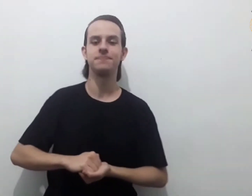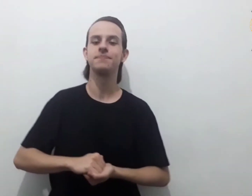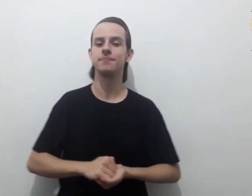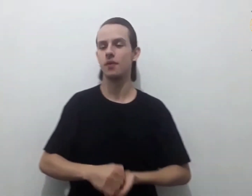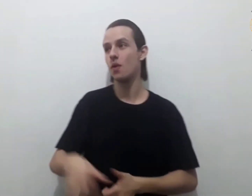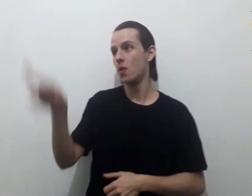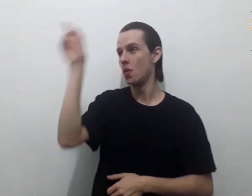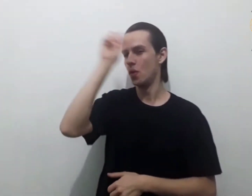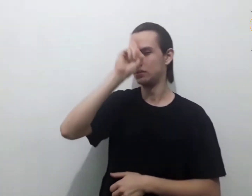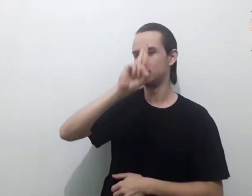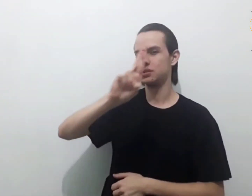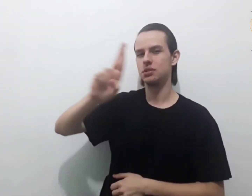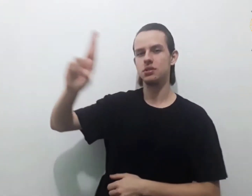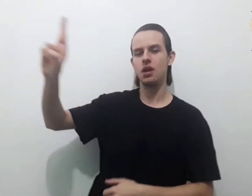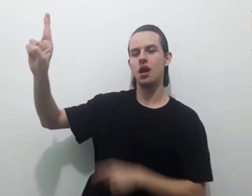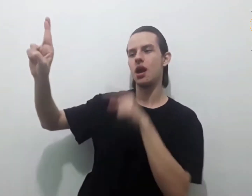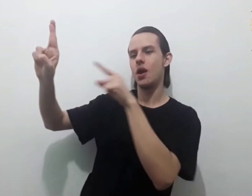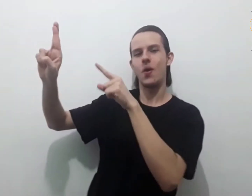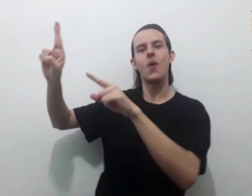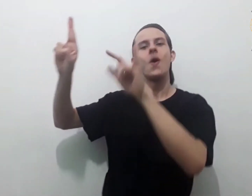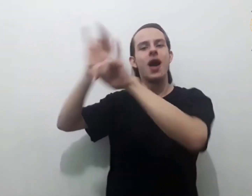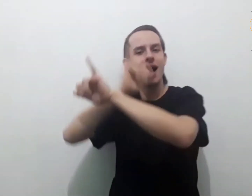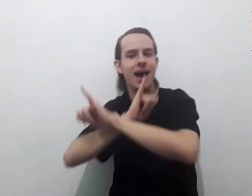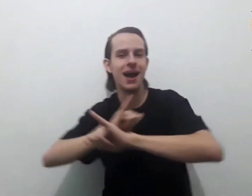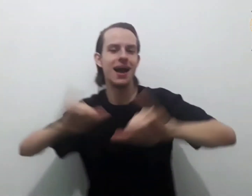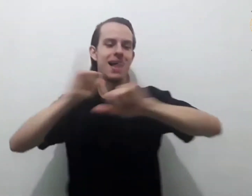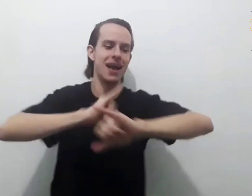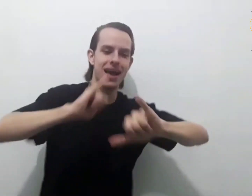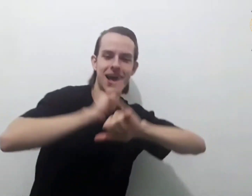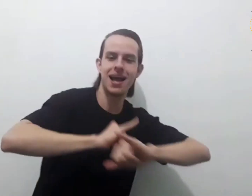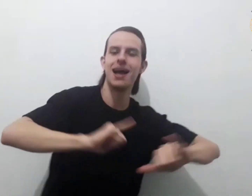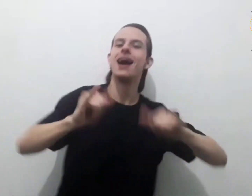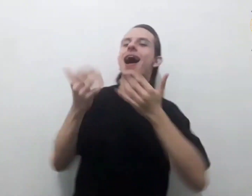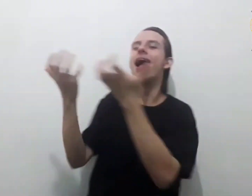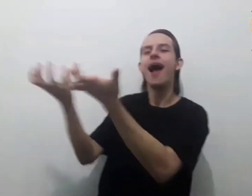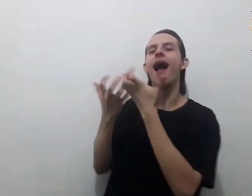Quero ouvir o que o Senhor irá falar.